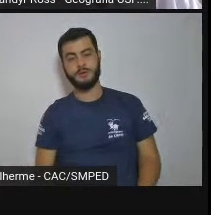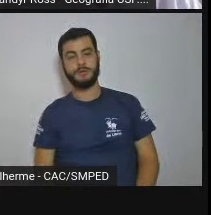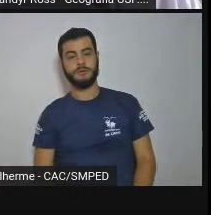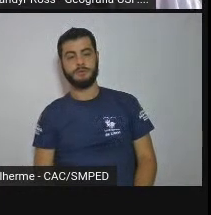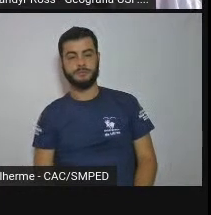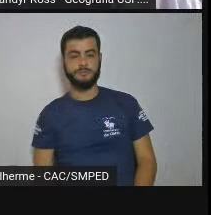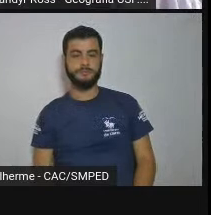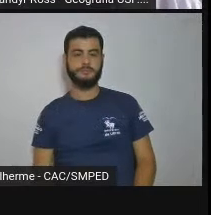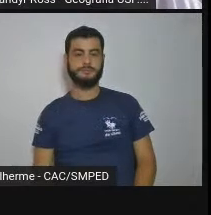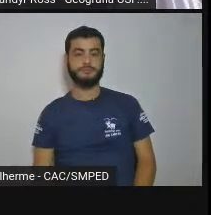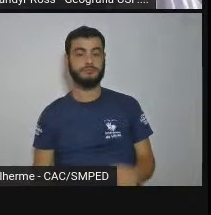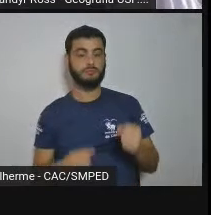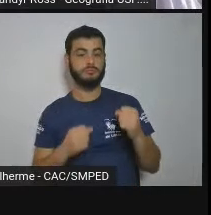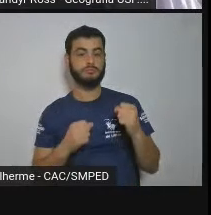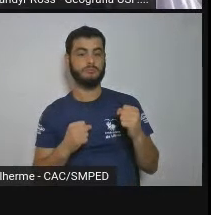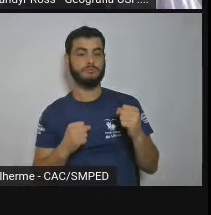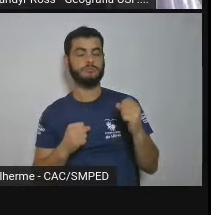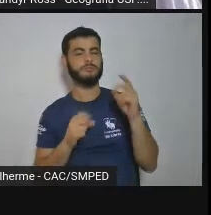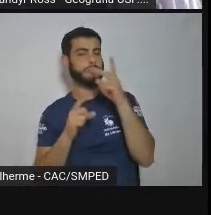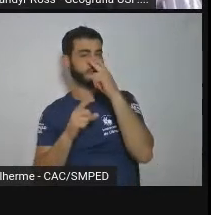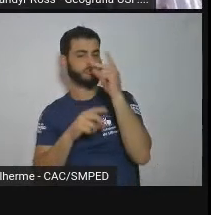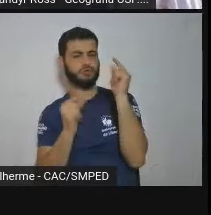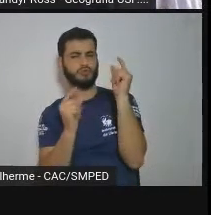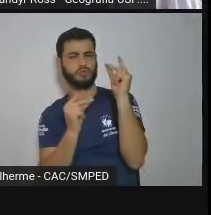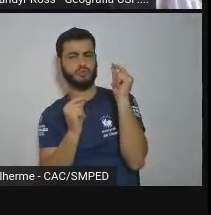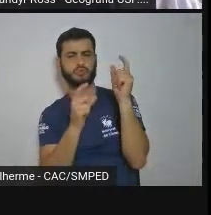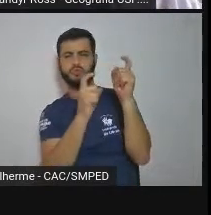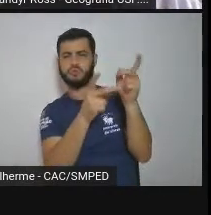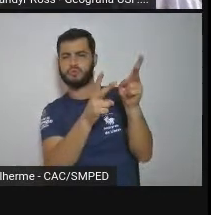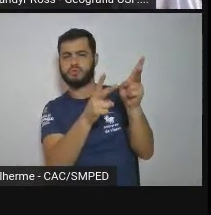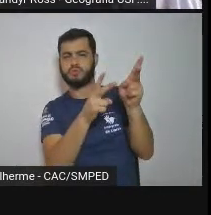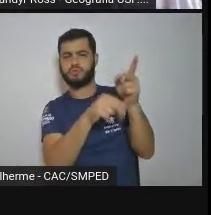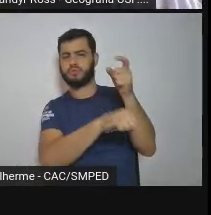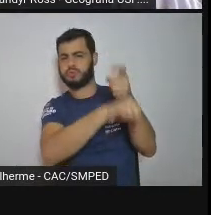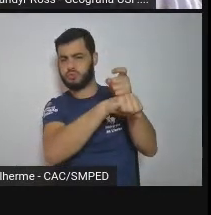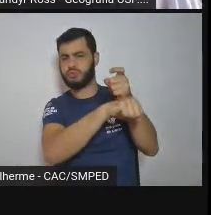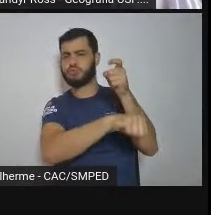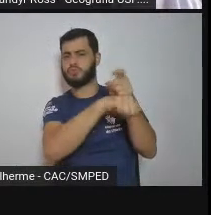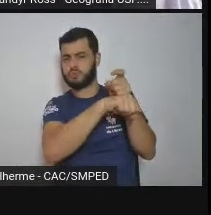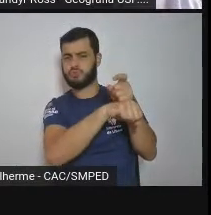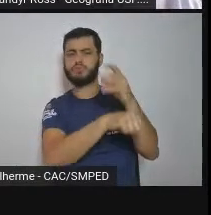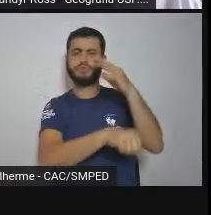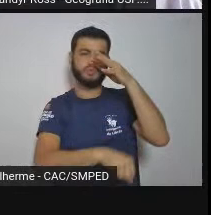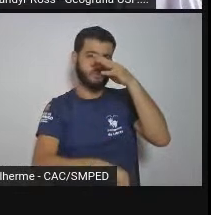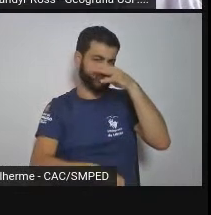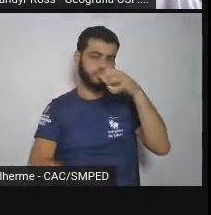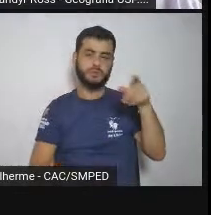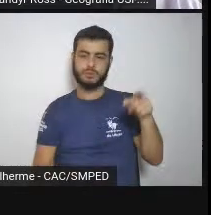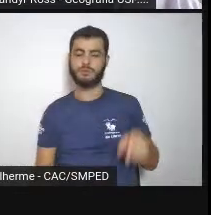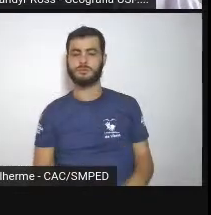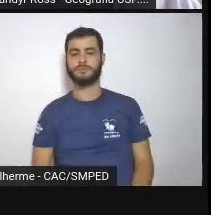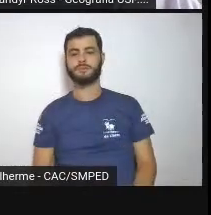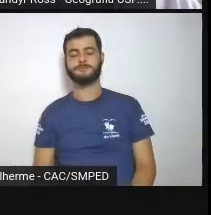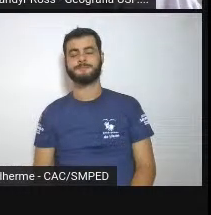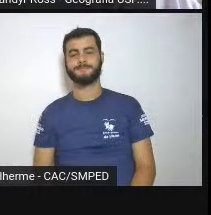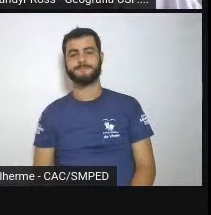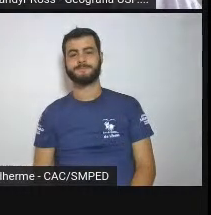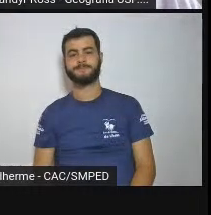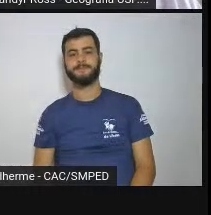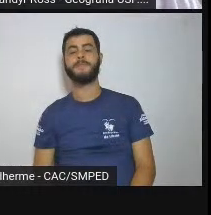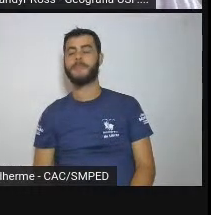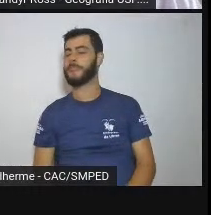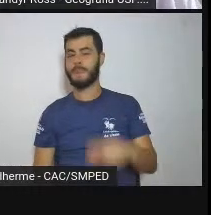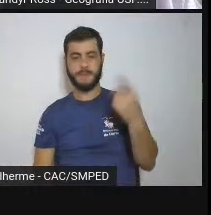rústico, bastante resistente, não é? Bom, isso aí, vamos passar para frente.